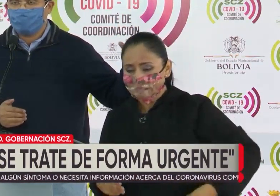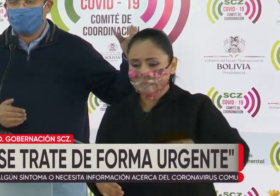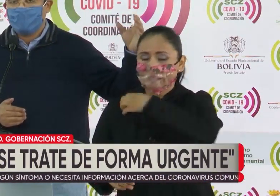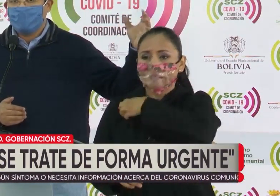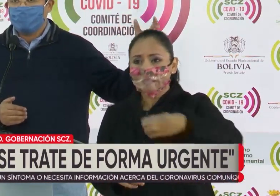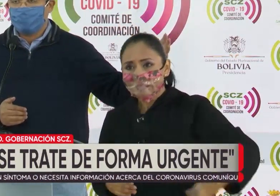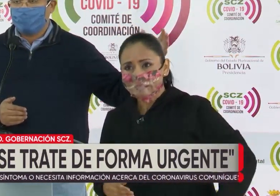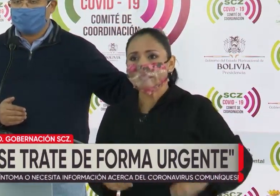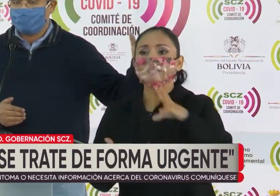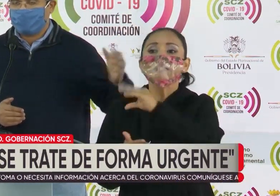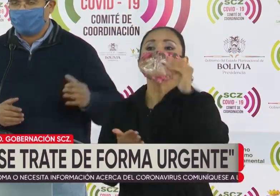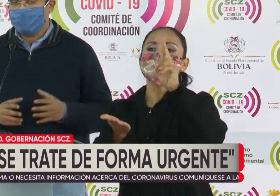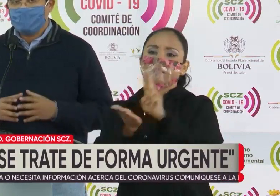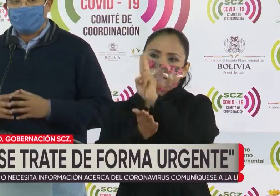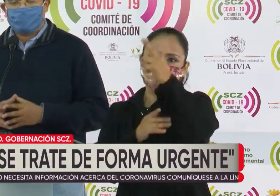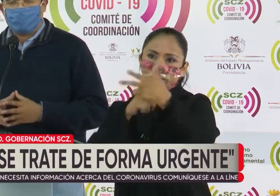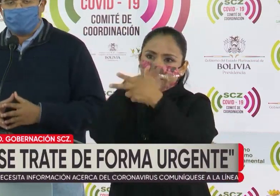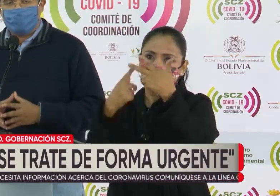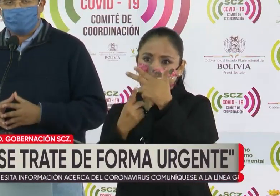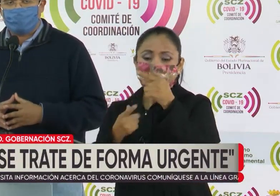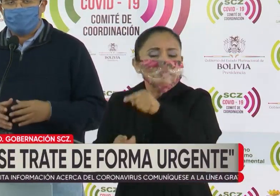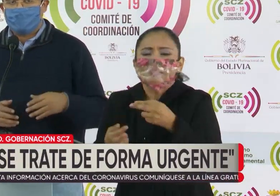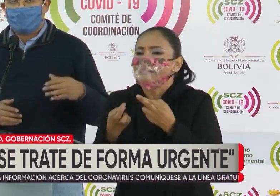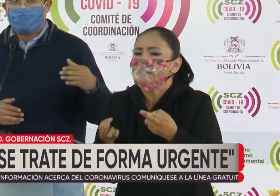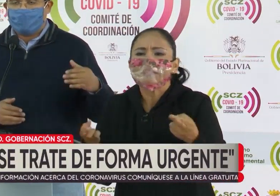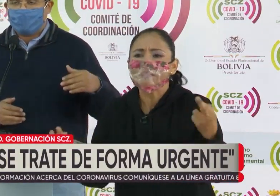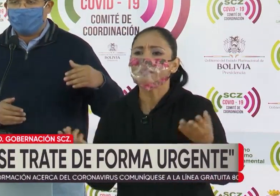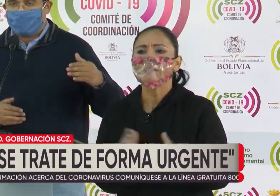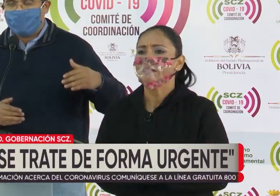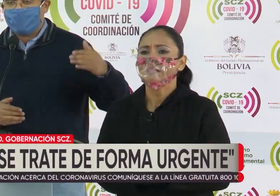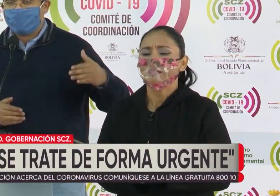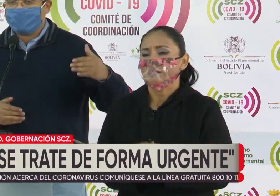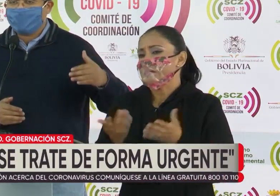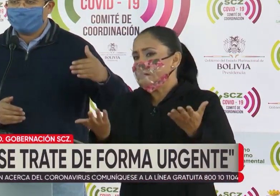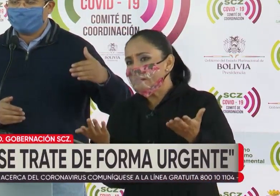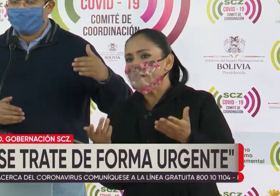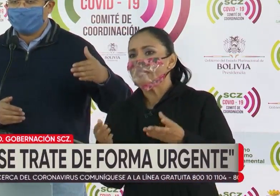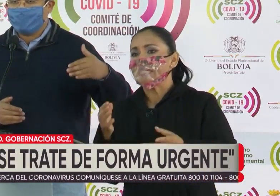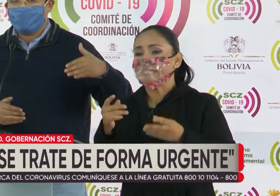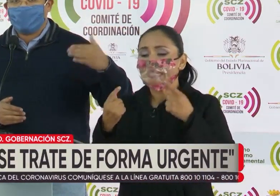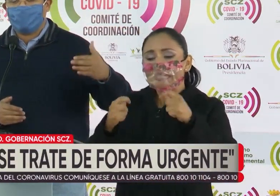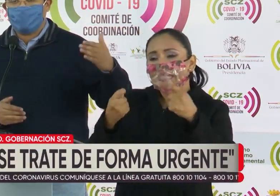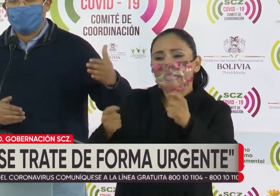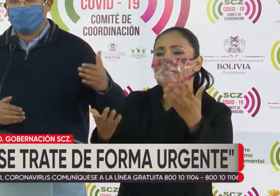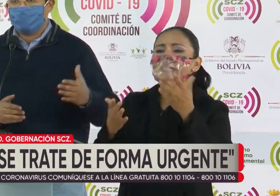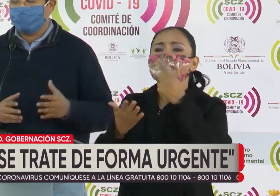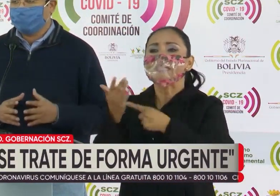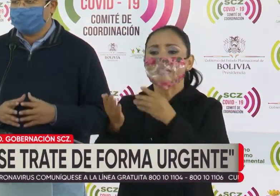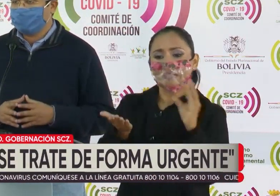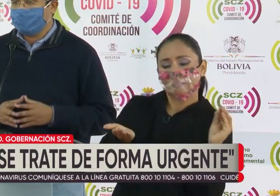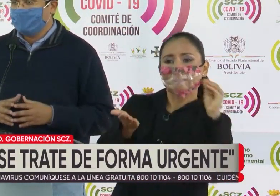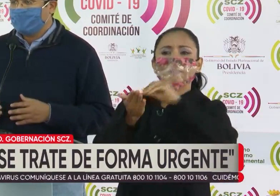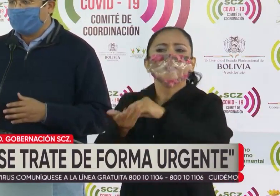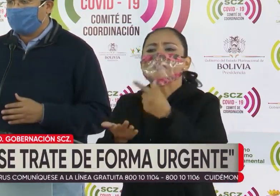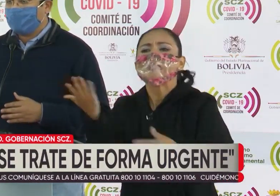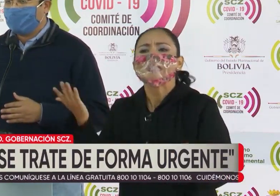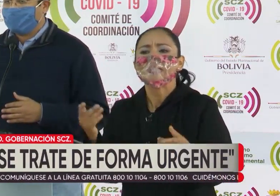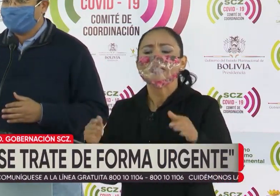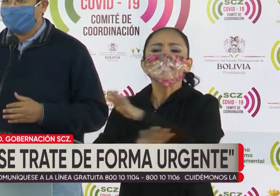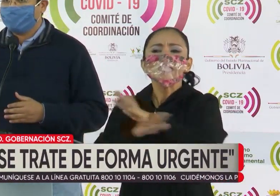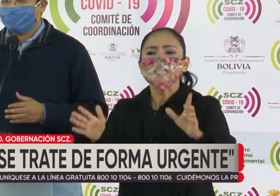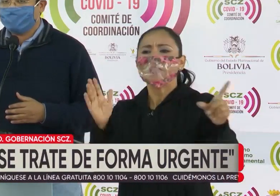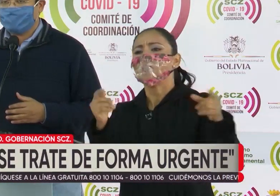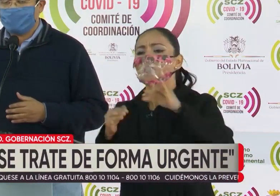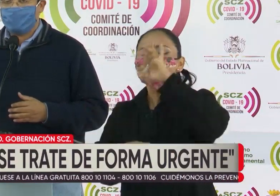gobernaciones y universidades. Estos recursos, más allá de que se trata de reponer una injusticia, ahora